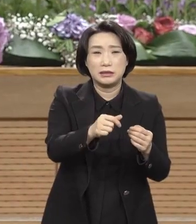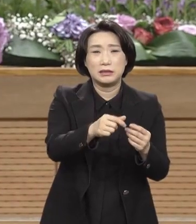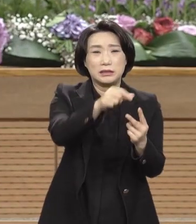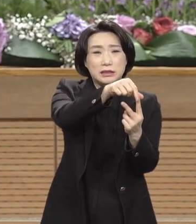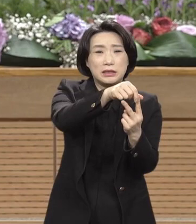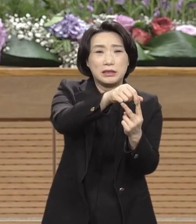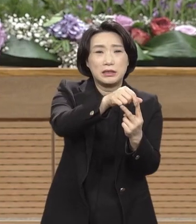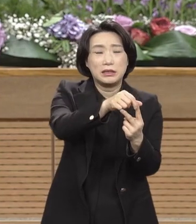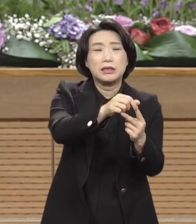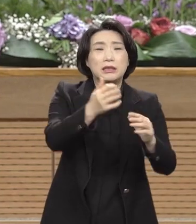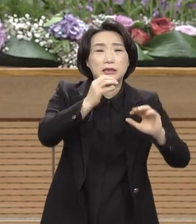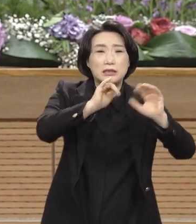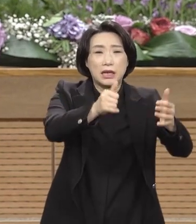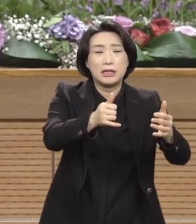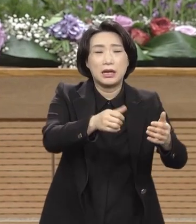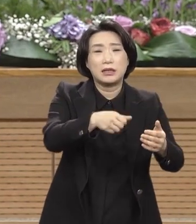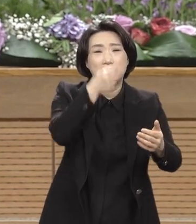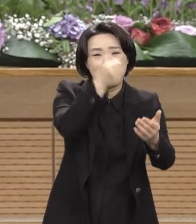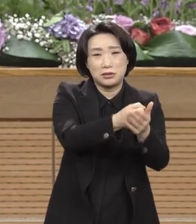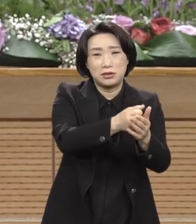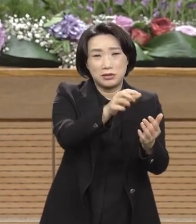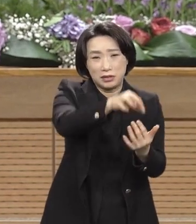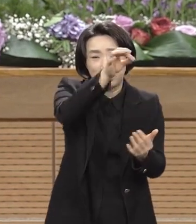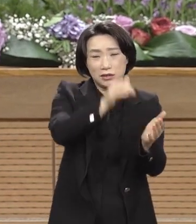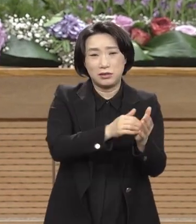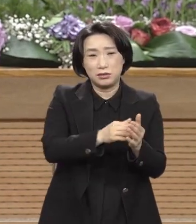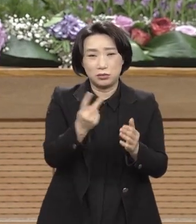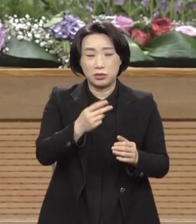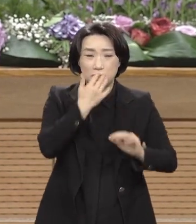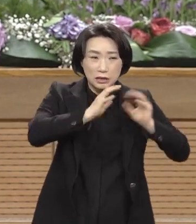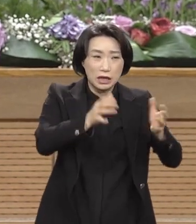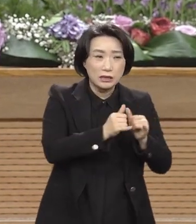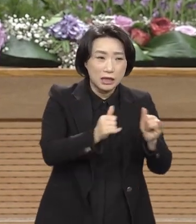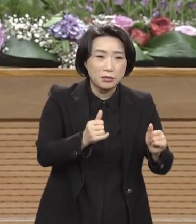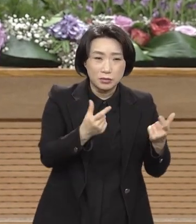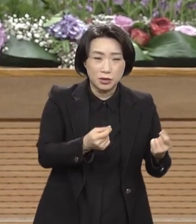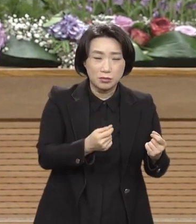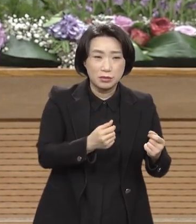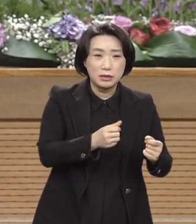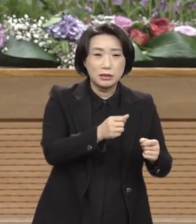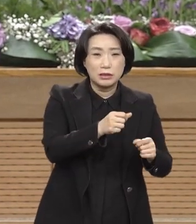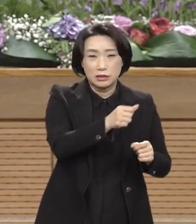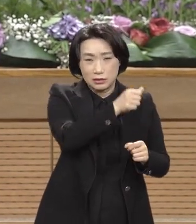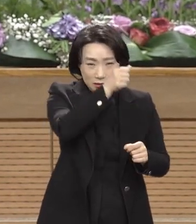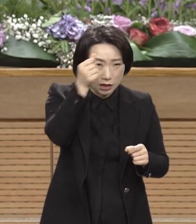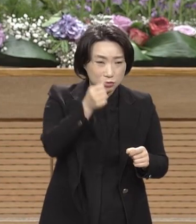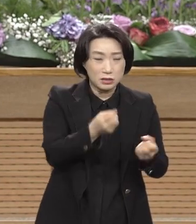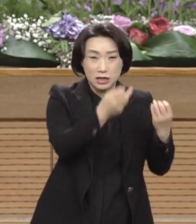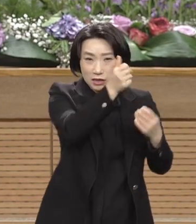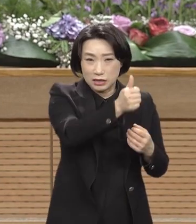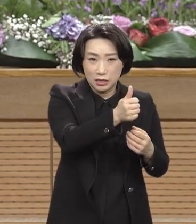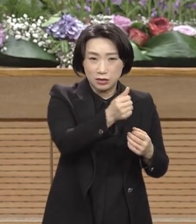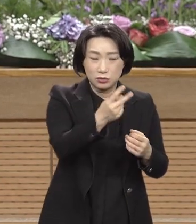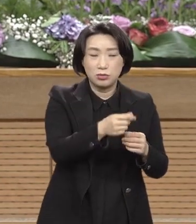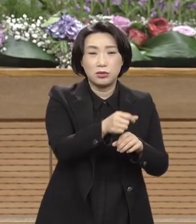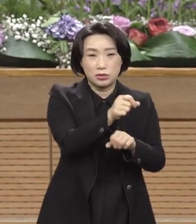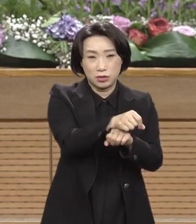백성들처럼 장로 서기관 바리세인 그리고 제사장 그리고 나비들처럼